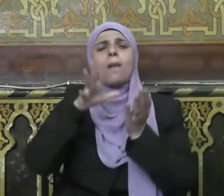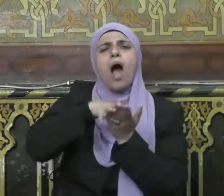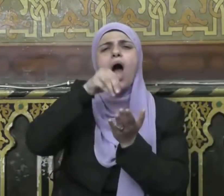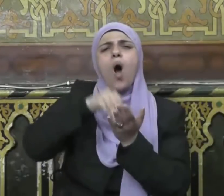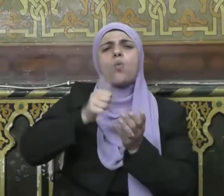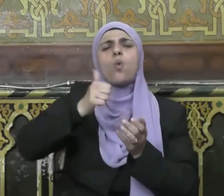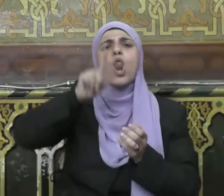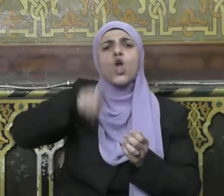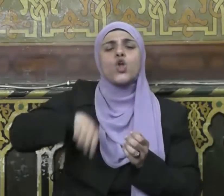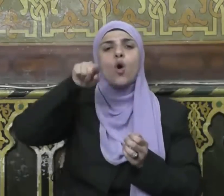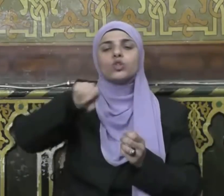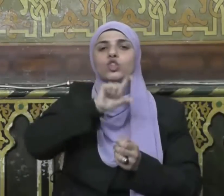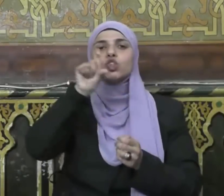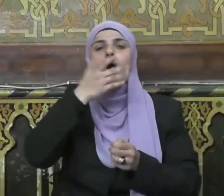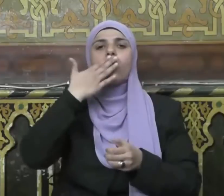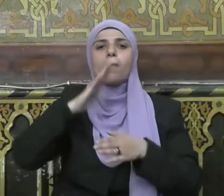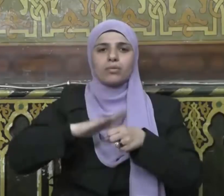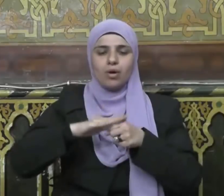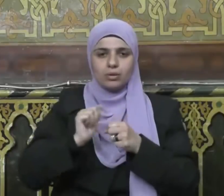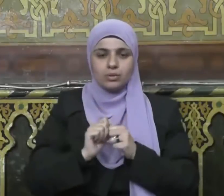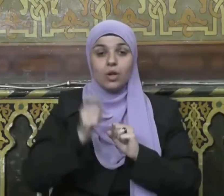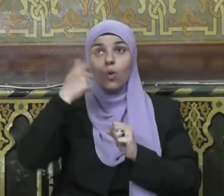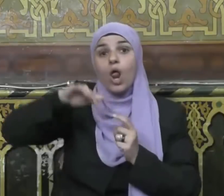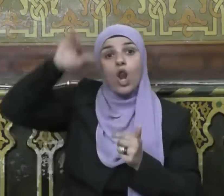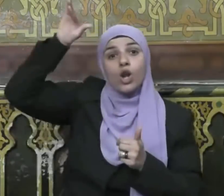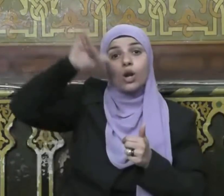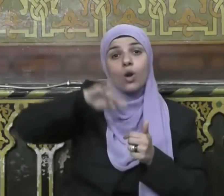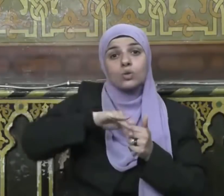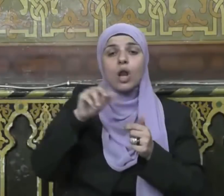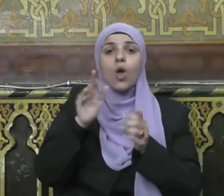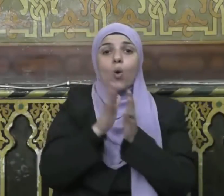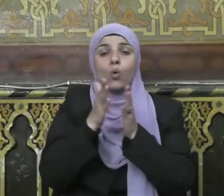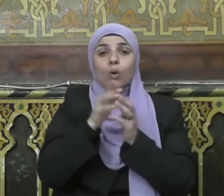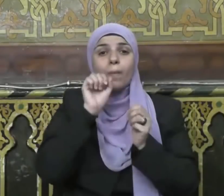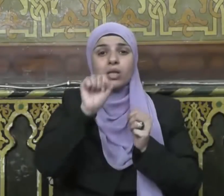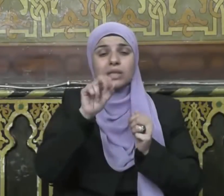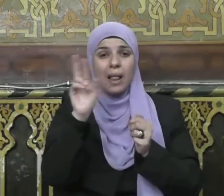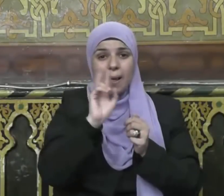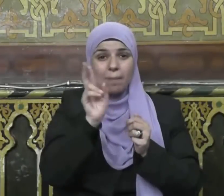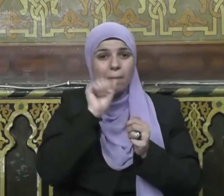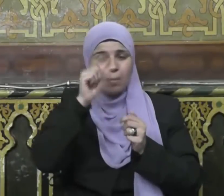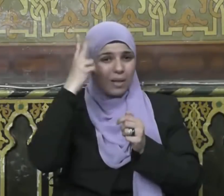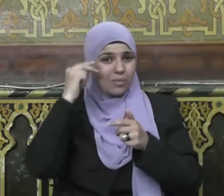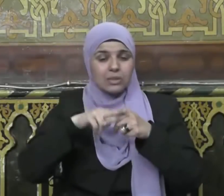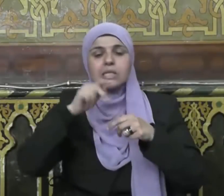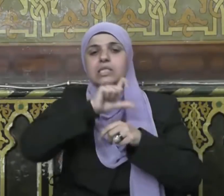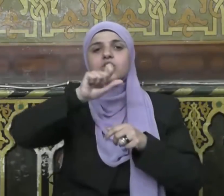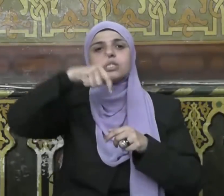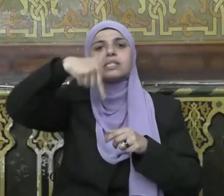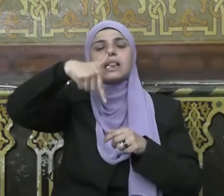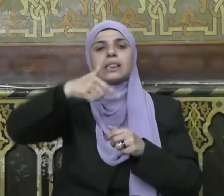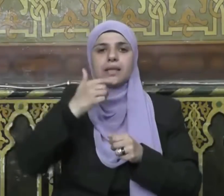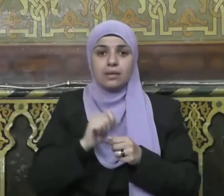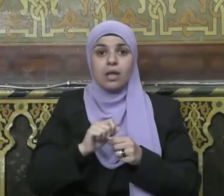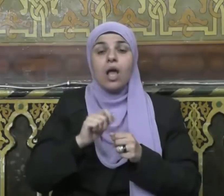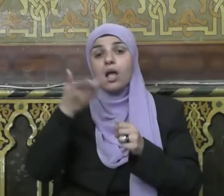الزبور لثمان عشرة خلت من رمضان وأنزل القرآن لأربع عشرة خلت من